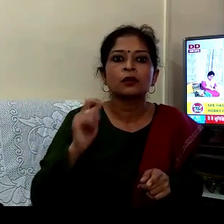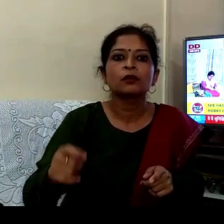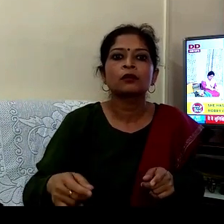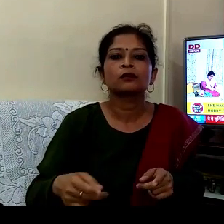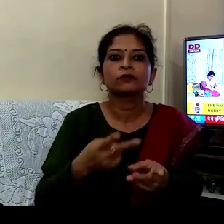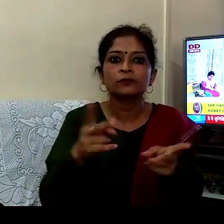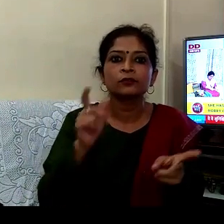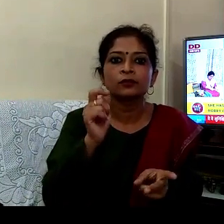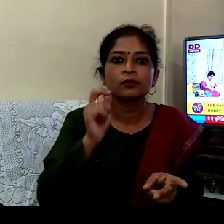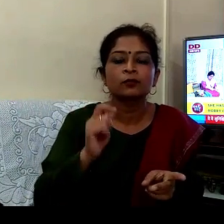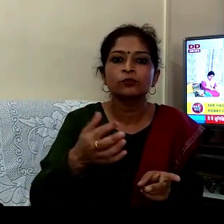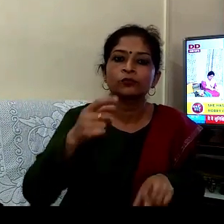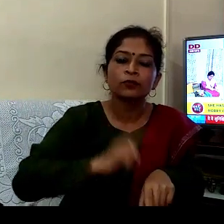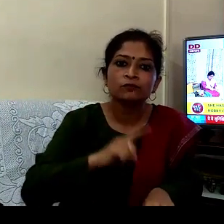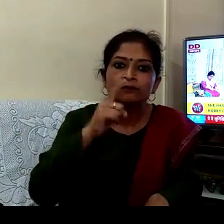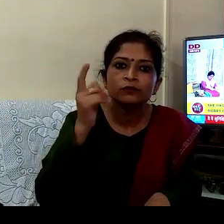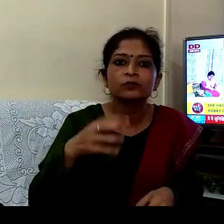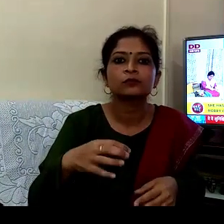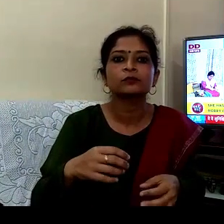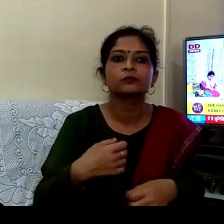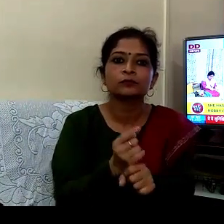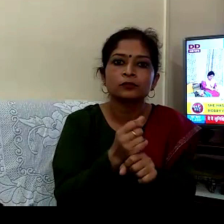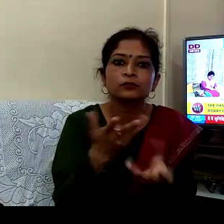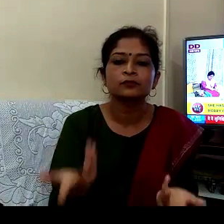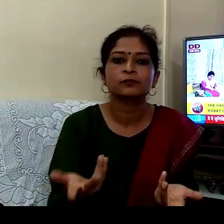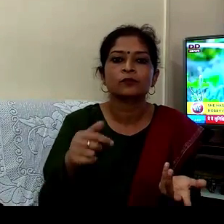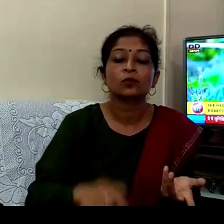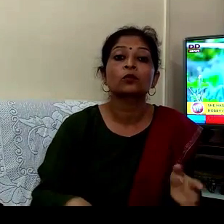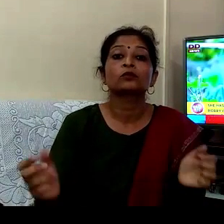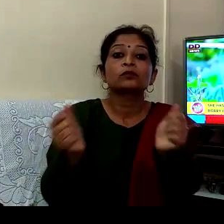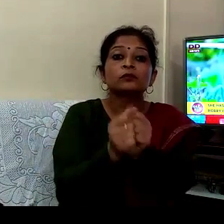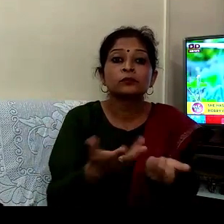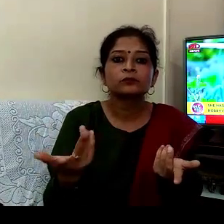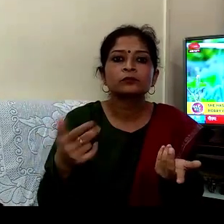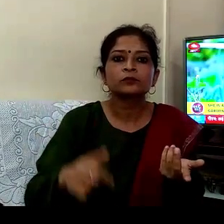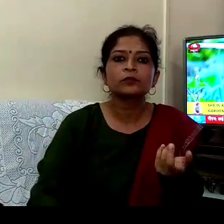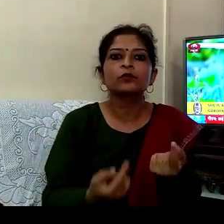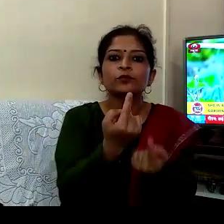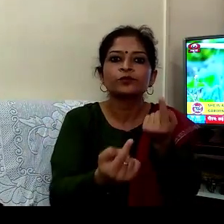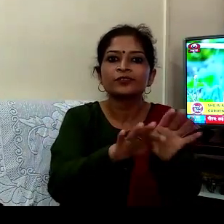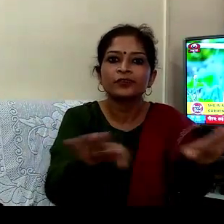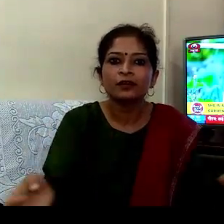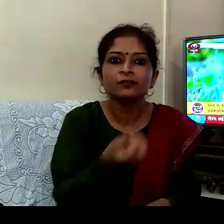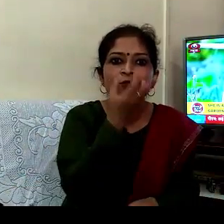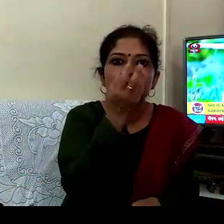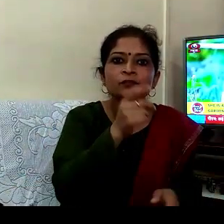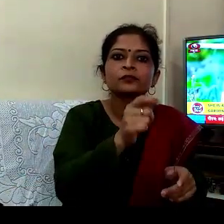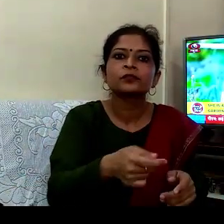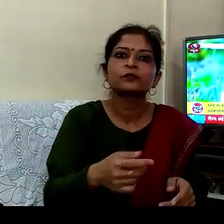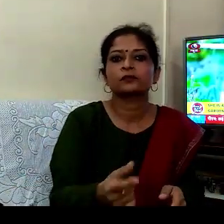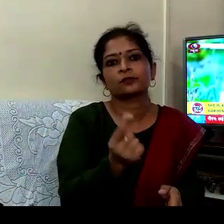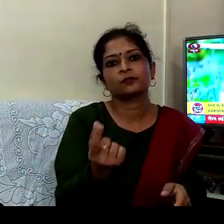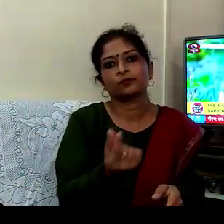شوق کو پورا کرنے کا موکہ ملا ہے یہ نہیں وہ اس کے ساتھ ہی بھاگوانی کا شوق بھی پورا کر رہی ہے